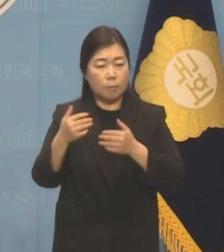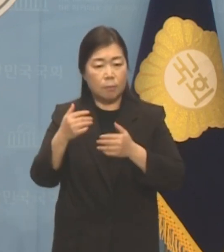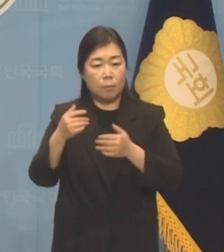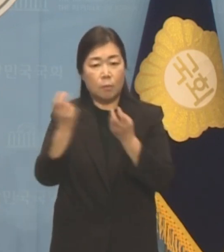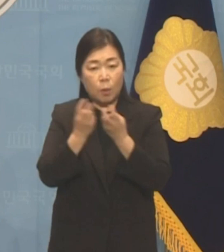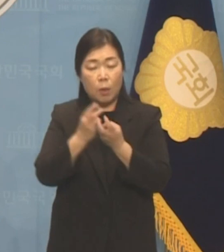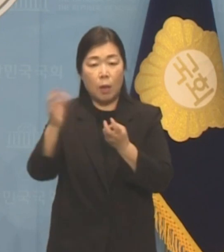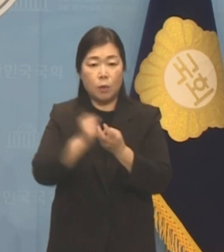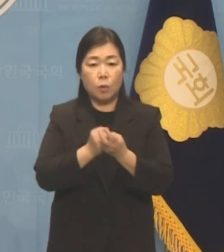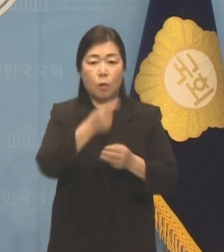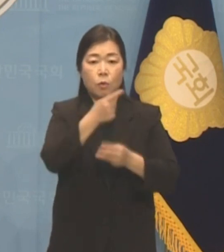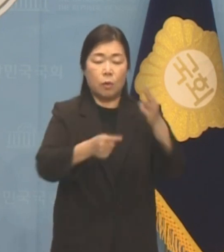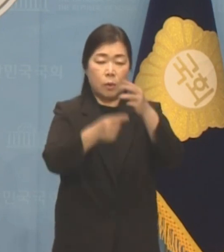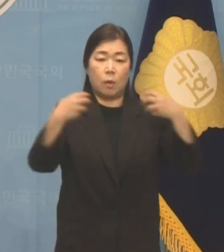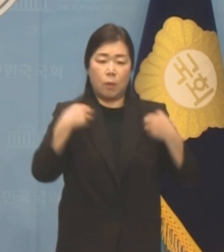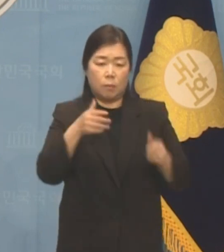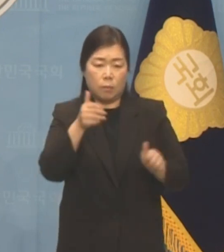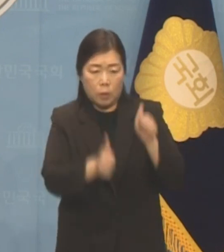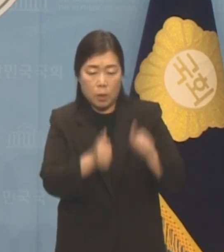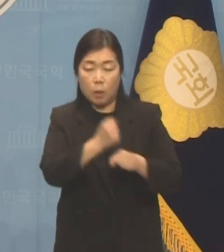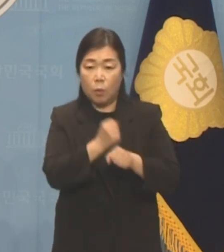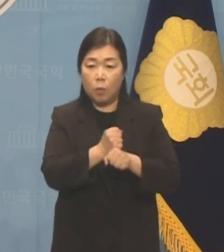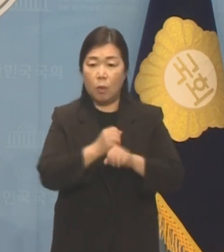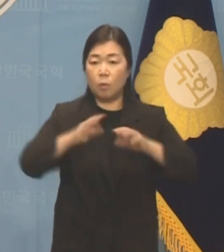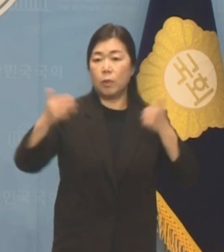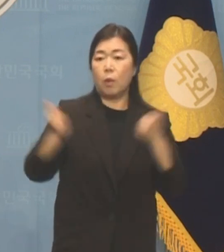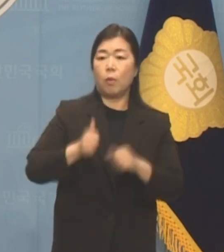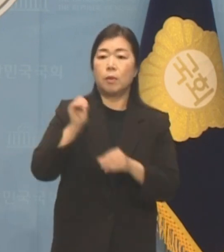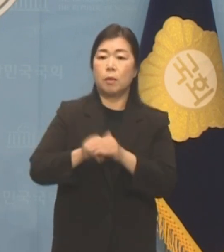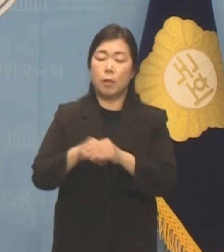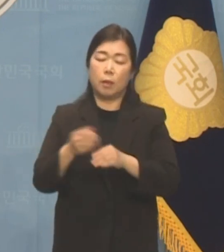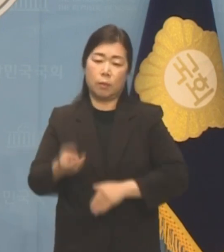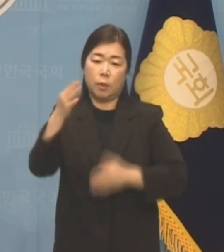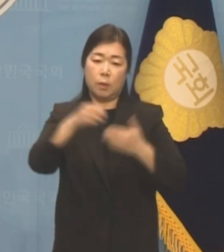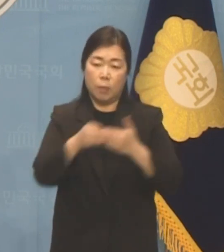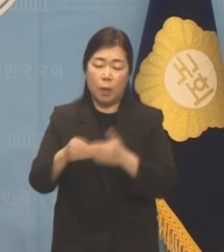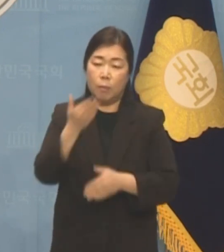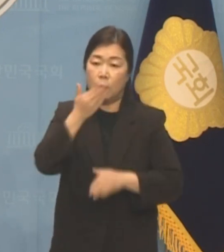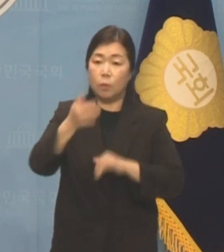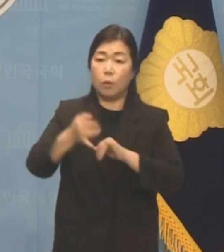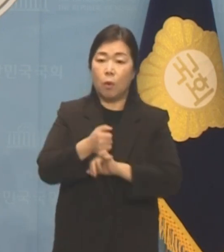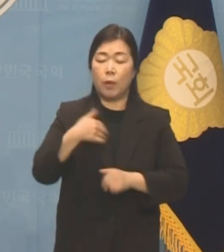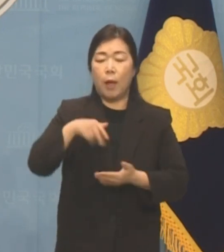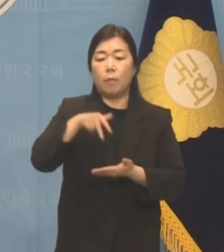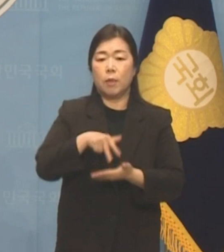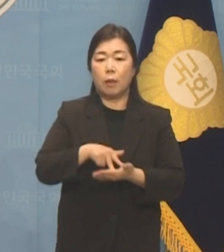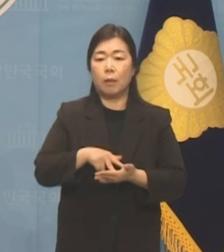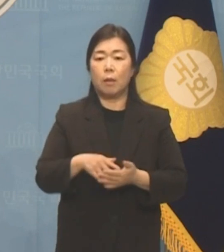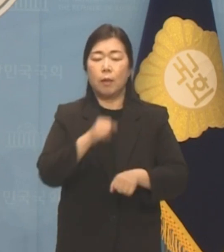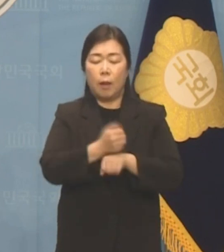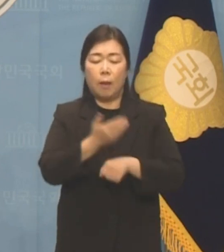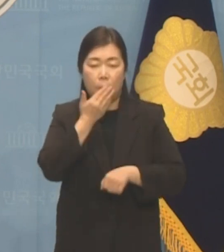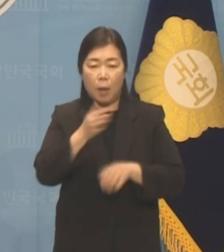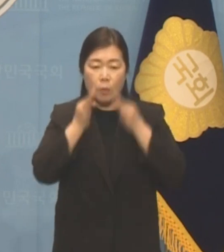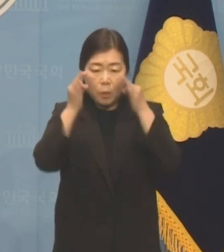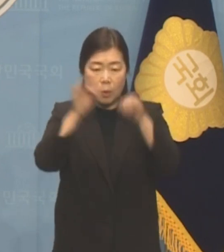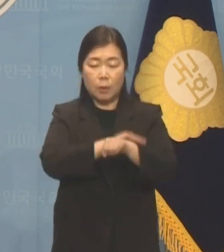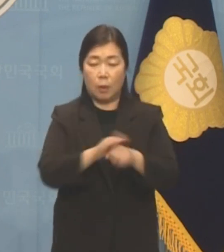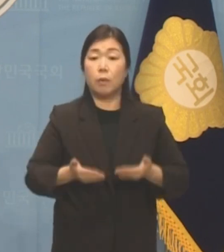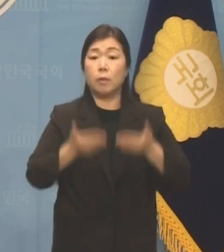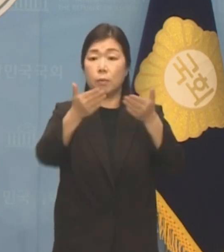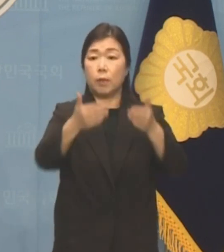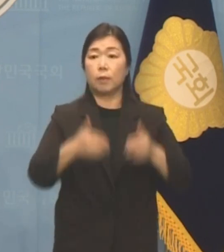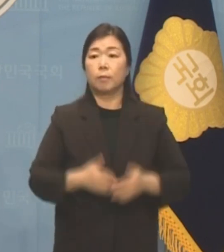윤석열 전권을 견제하고 총선 승리를 이끌 수 있도록 제 위치에서 할 수 있는 모든 최선을 다하겠습니다.